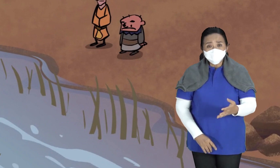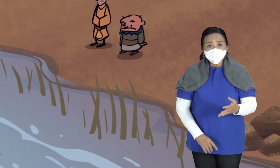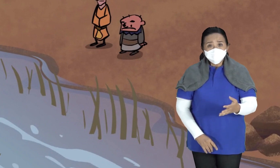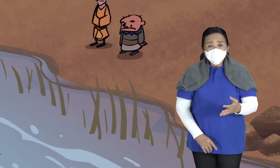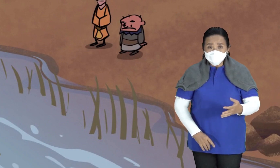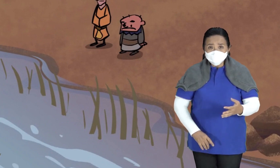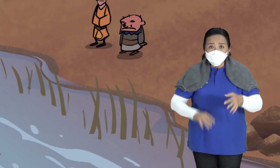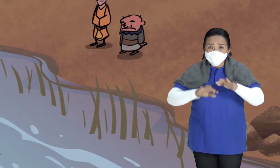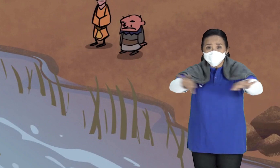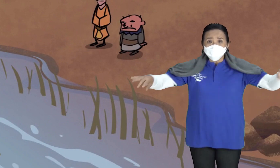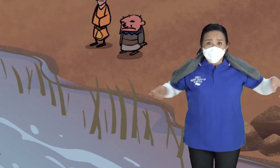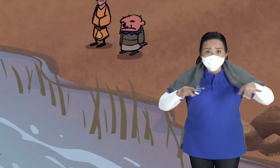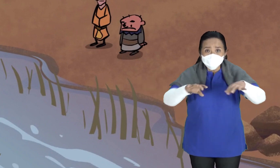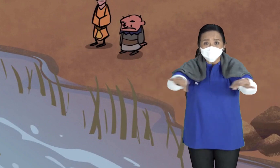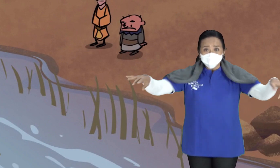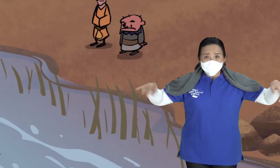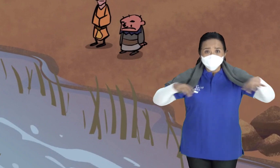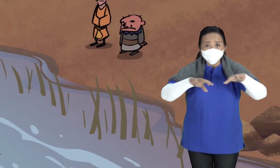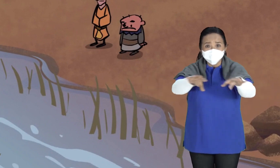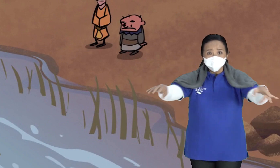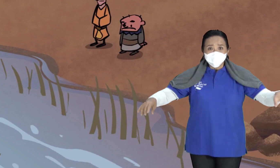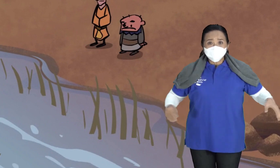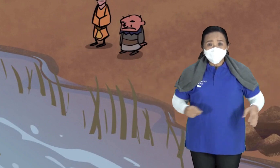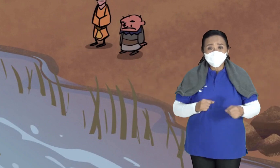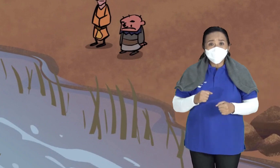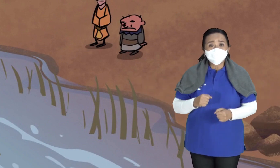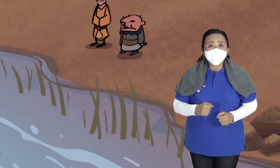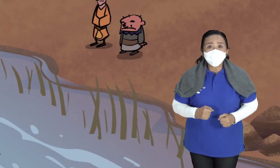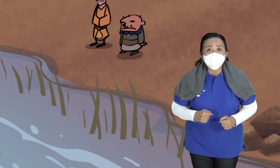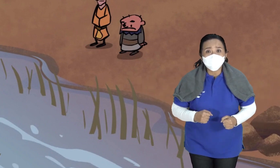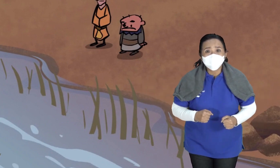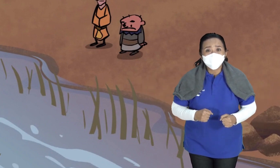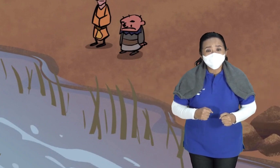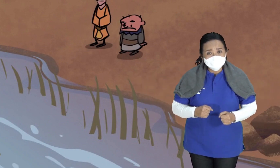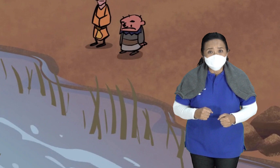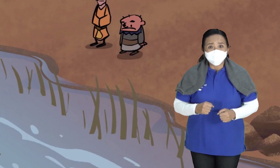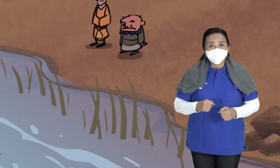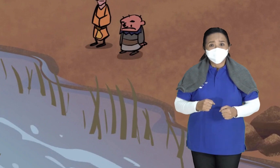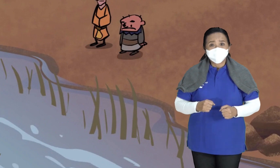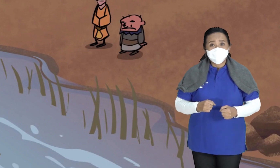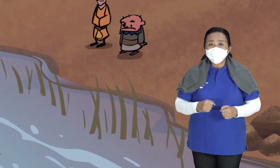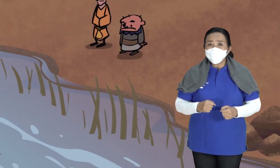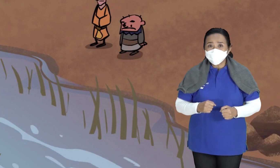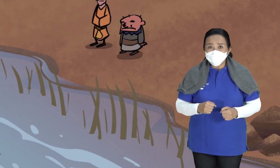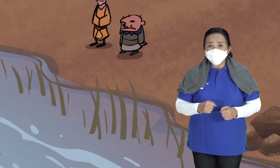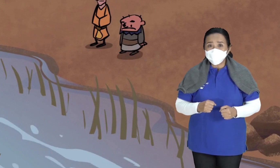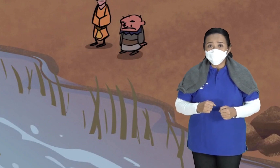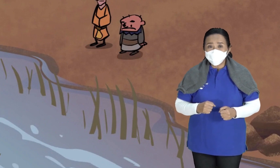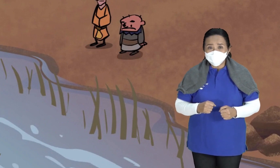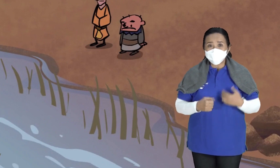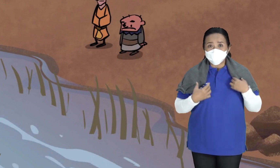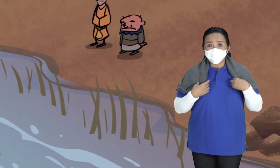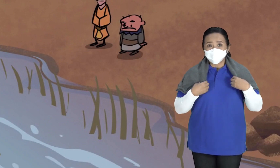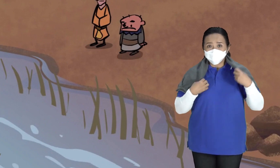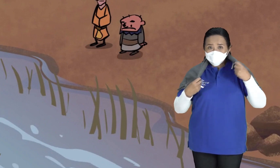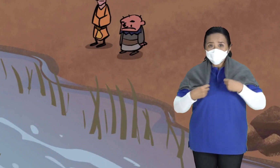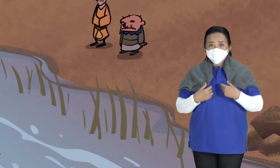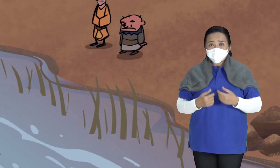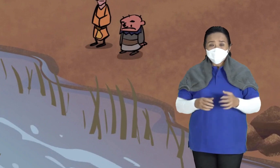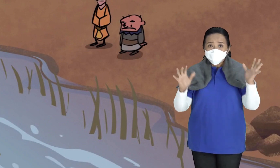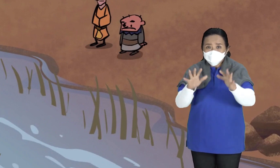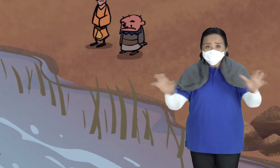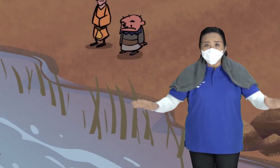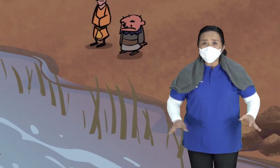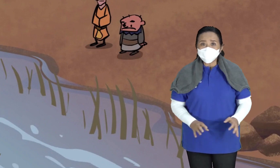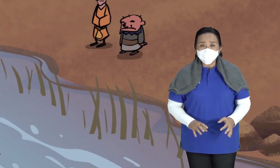nyebrang Apa kita harus berenang Anak-anak bisa berenang gak Bisa ya Ada yang bisa Ada yang belum bisa ya Nah